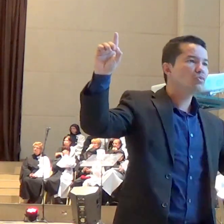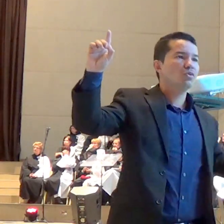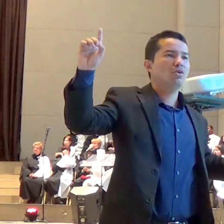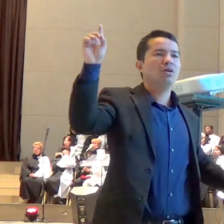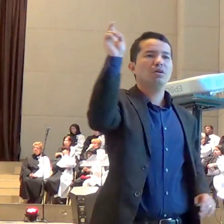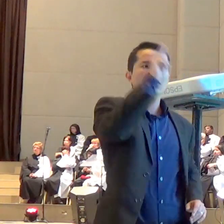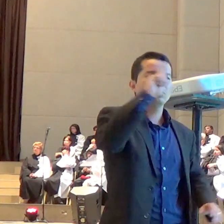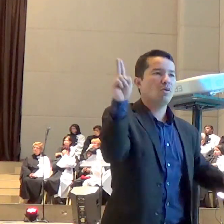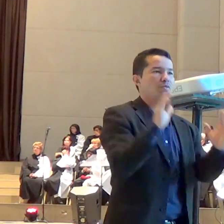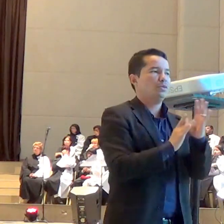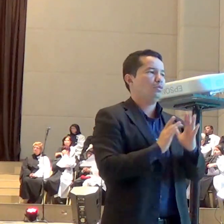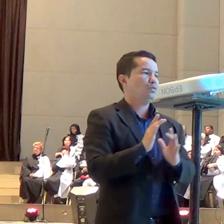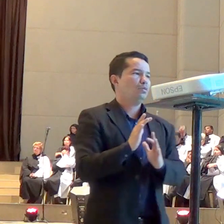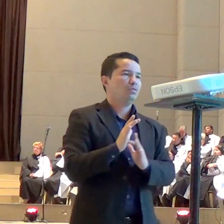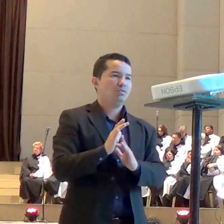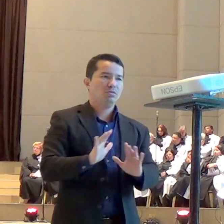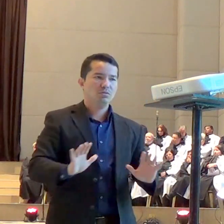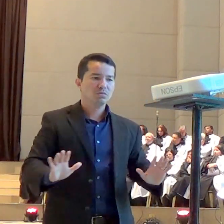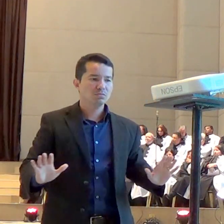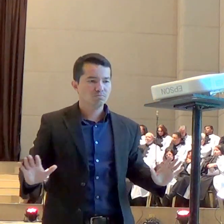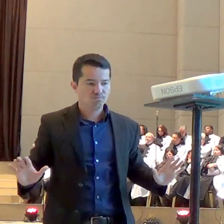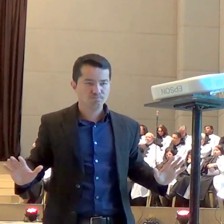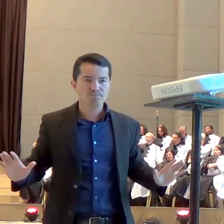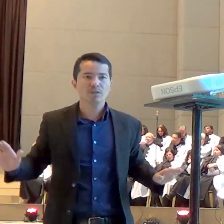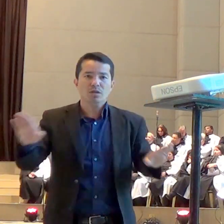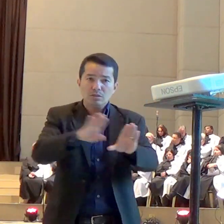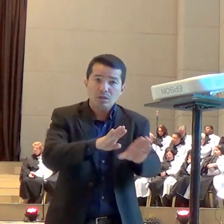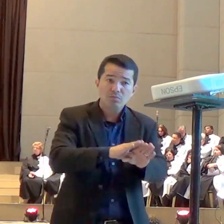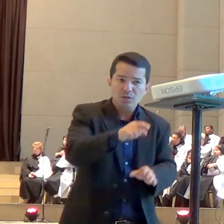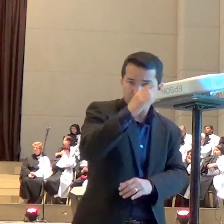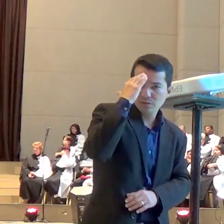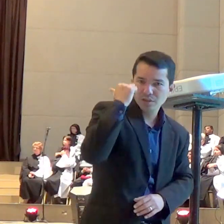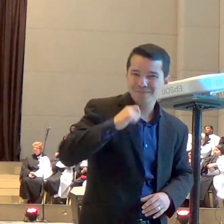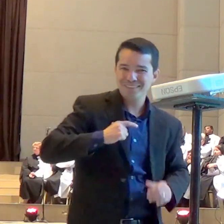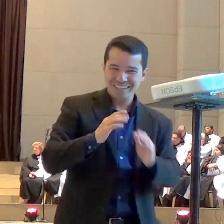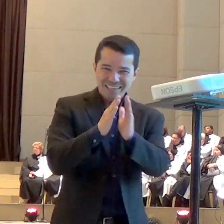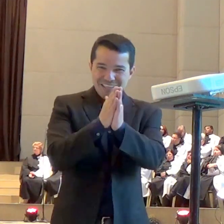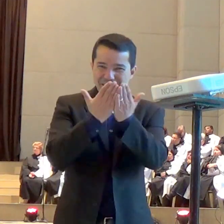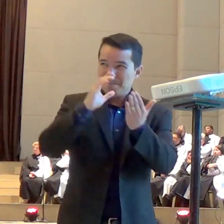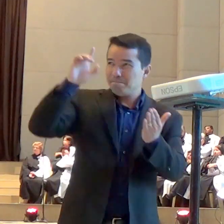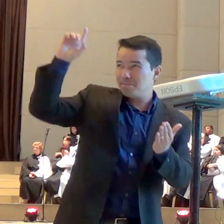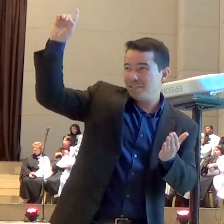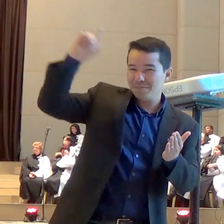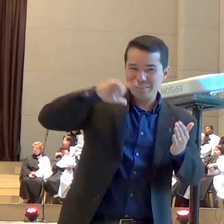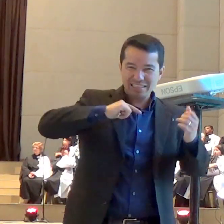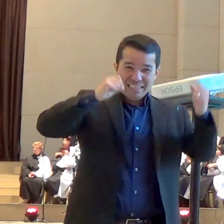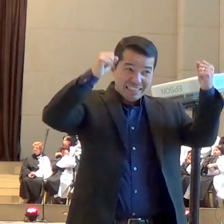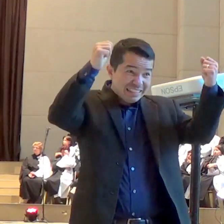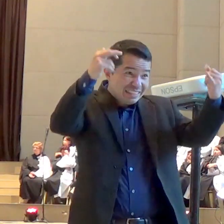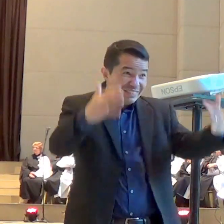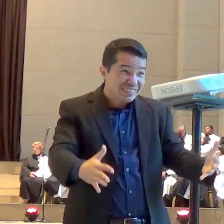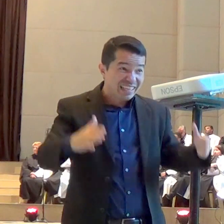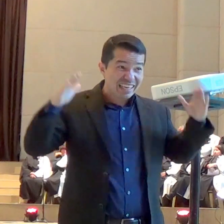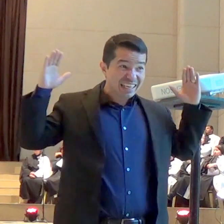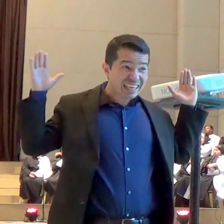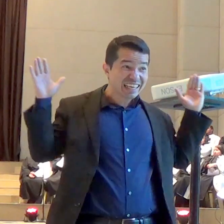também nos fala que são os anjos que também vão nos acompanhar nas jornadas